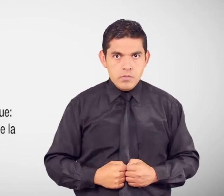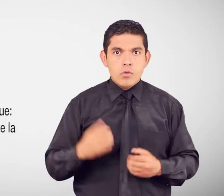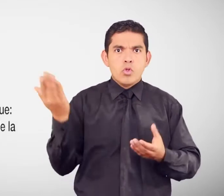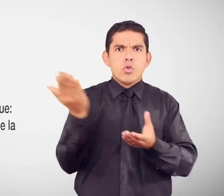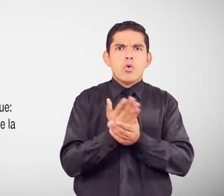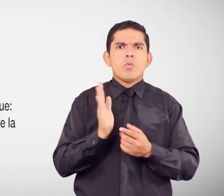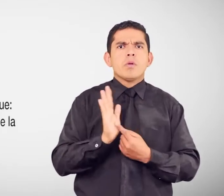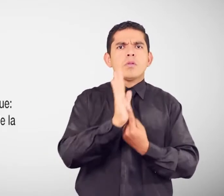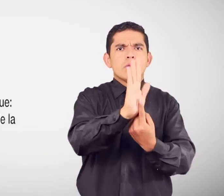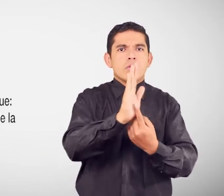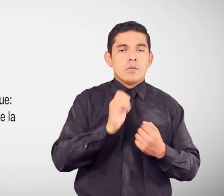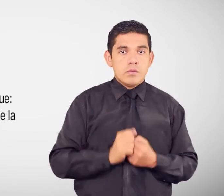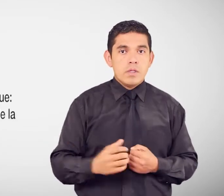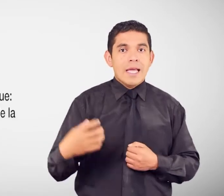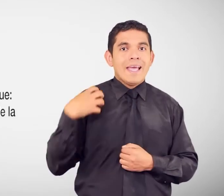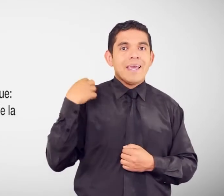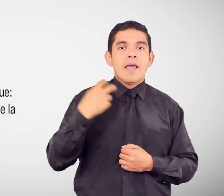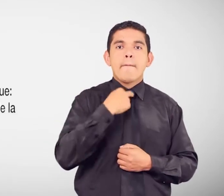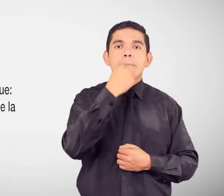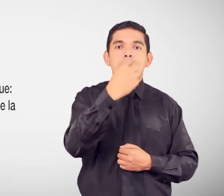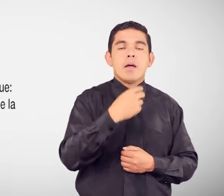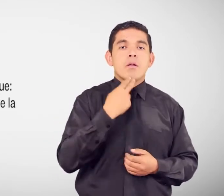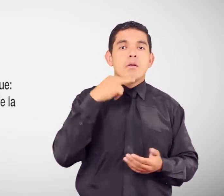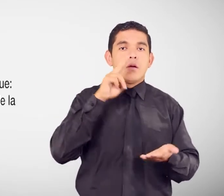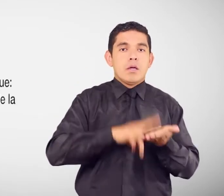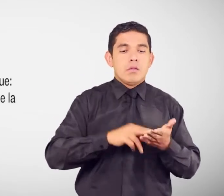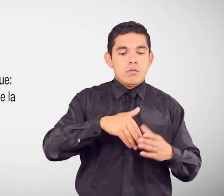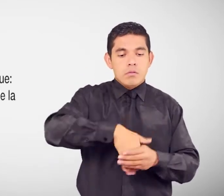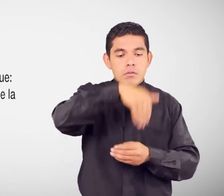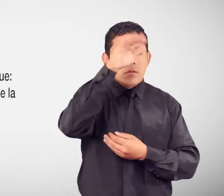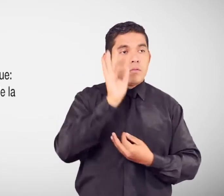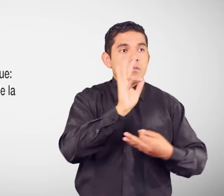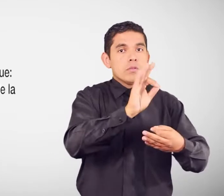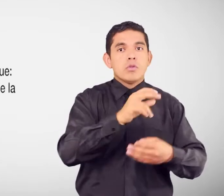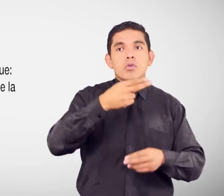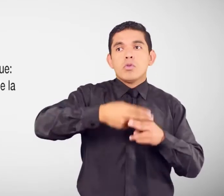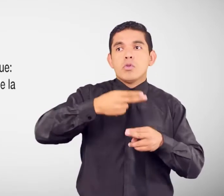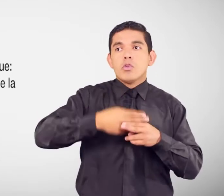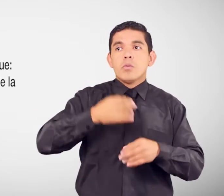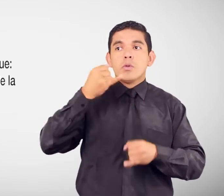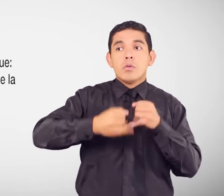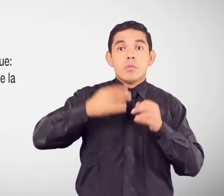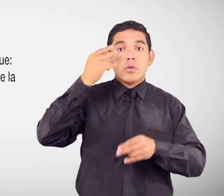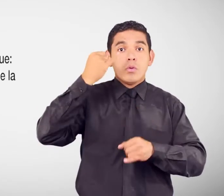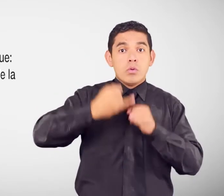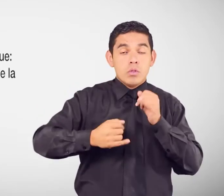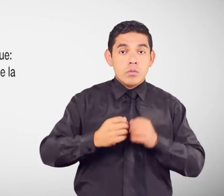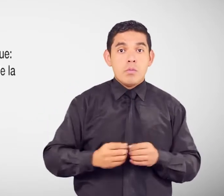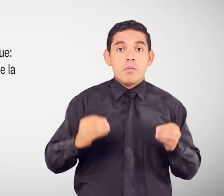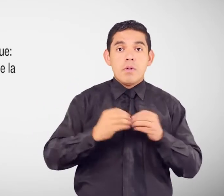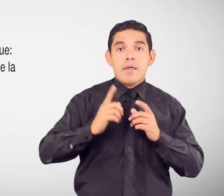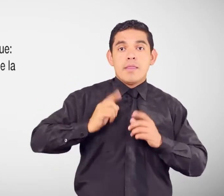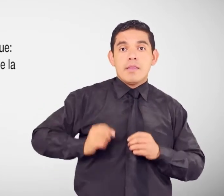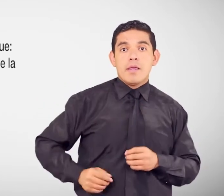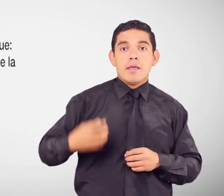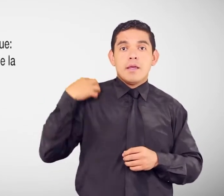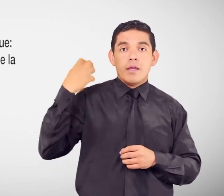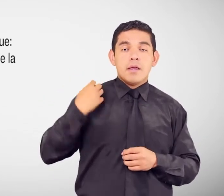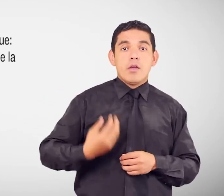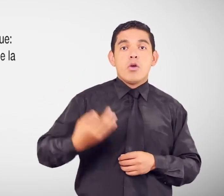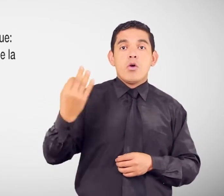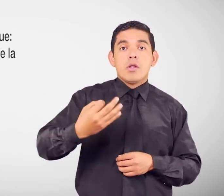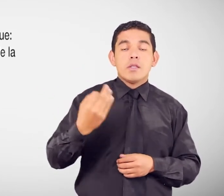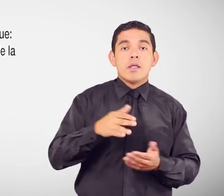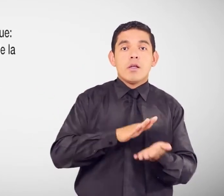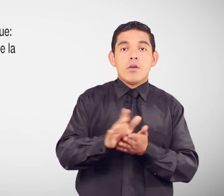nombres Y apellidos Y el detalle De la queja Original y copia Del carné De discapacidad Original y copia Color de la